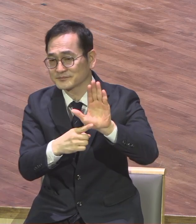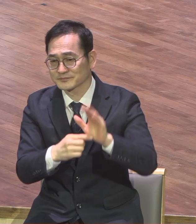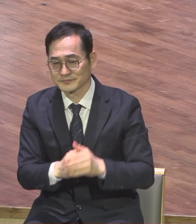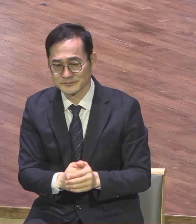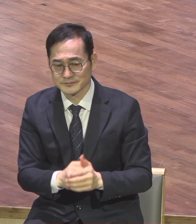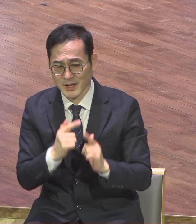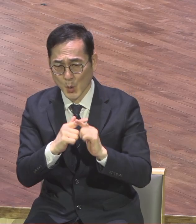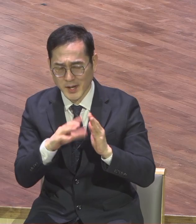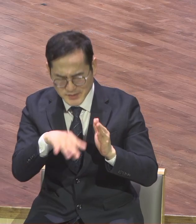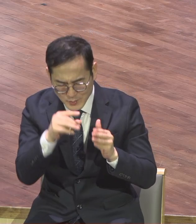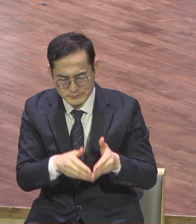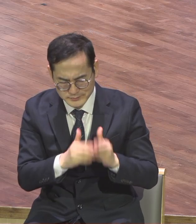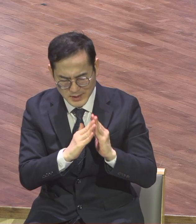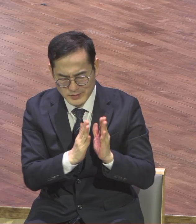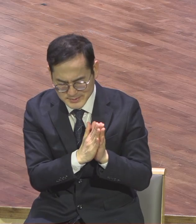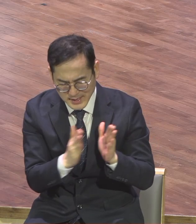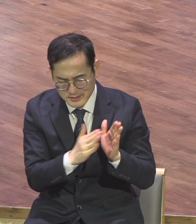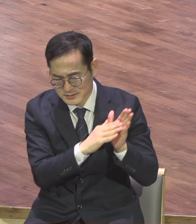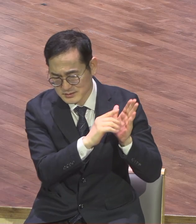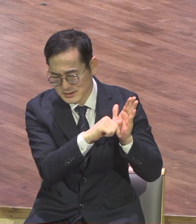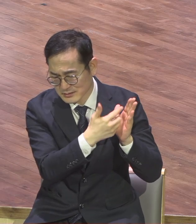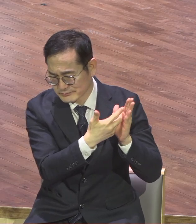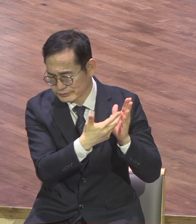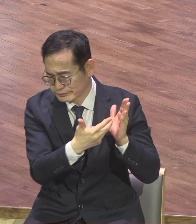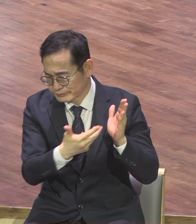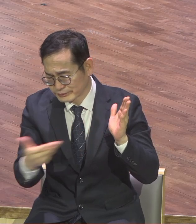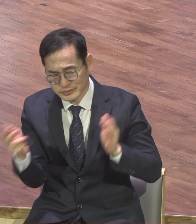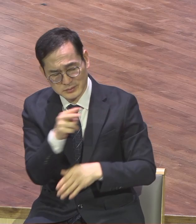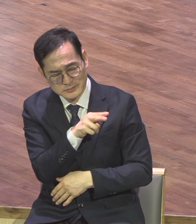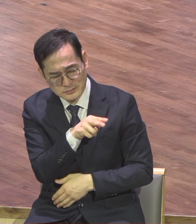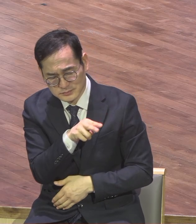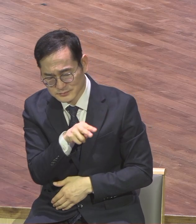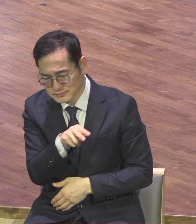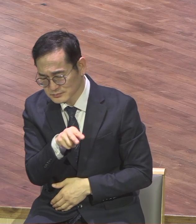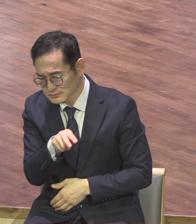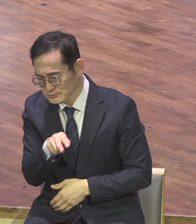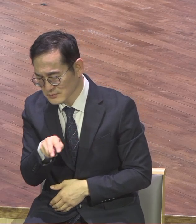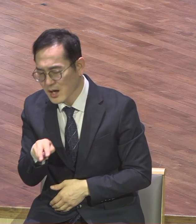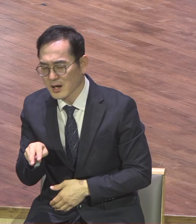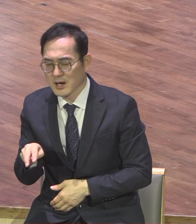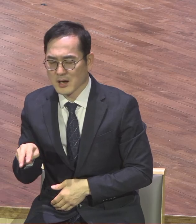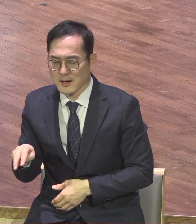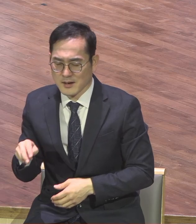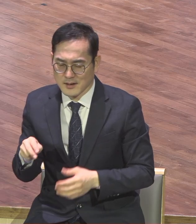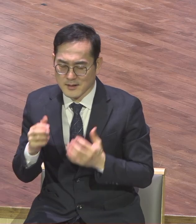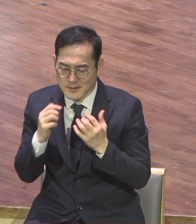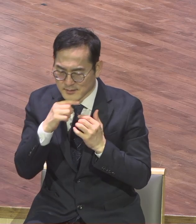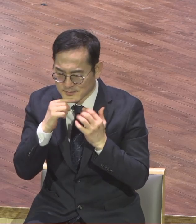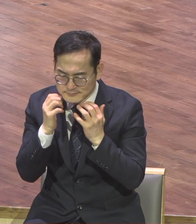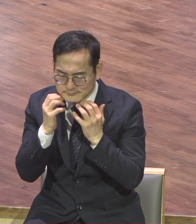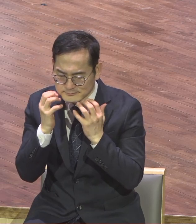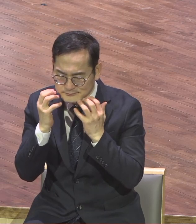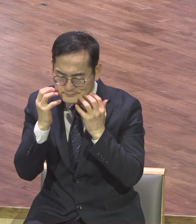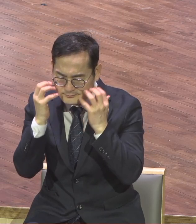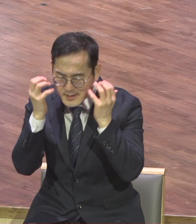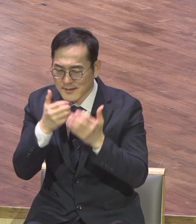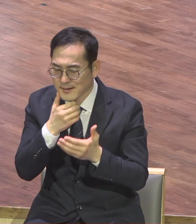지금까지의 여정을 돌아보는 시간 비웠습니다 매 순간 그야말로 하나님의 놀란 은혜였다